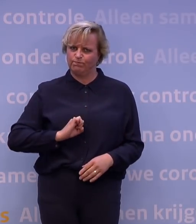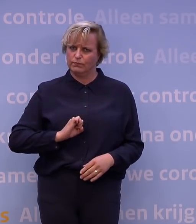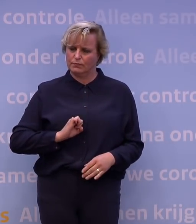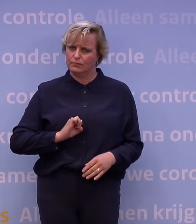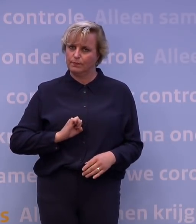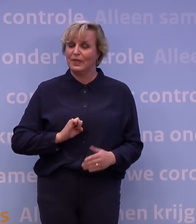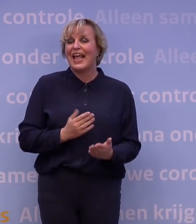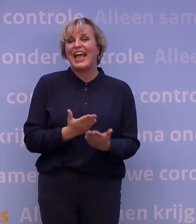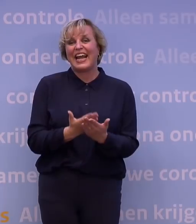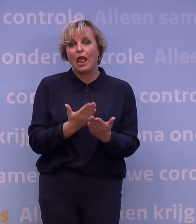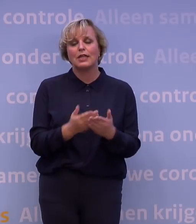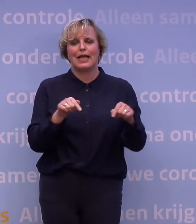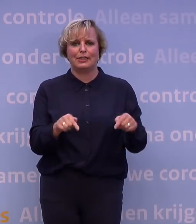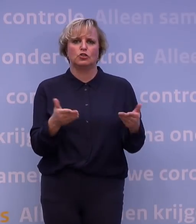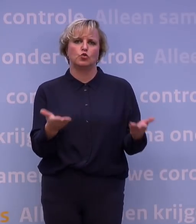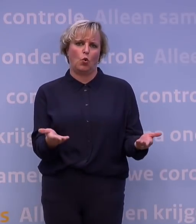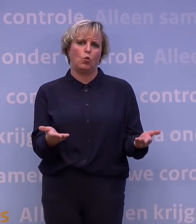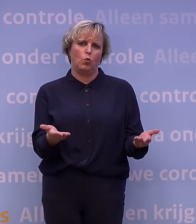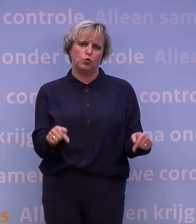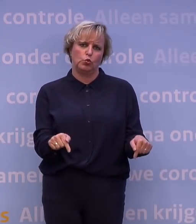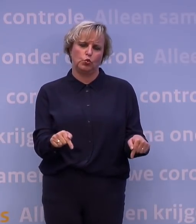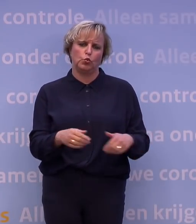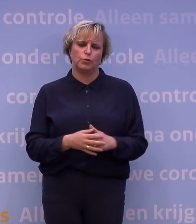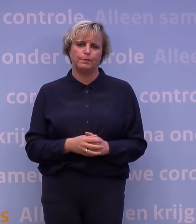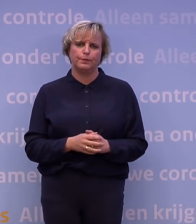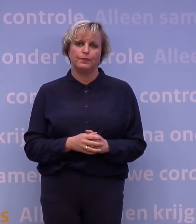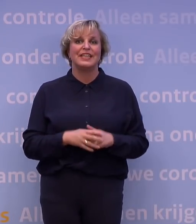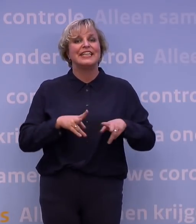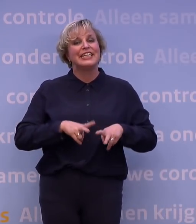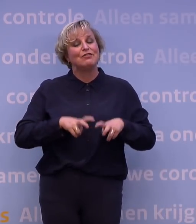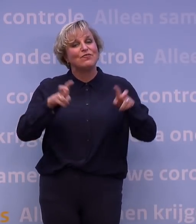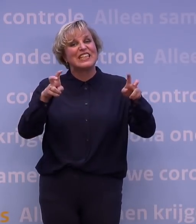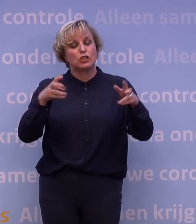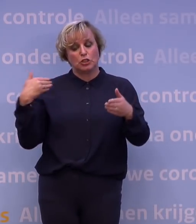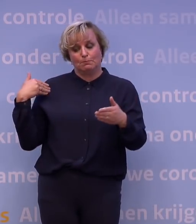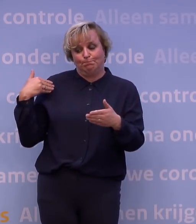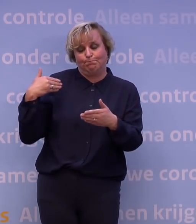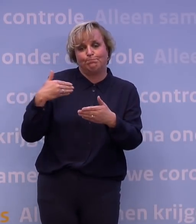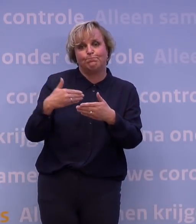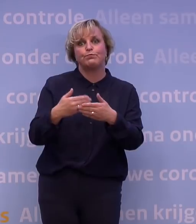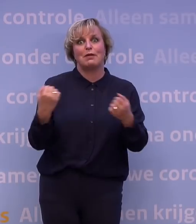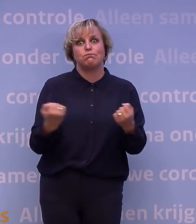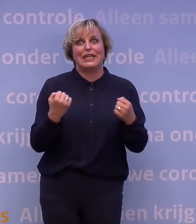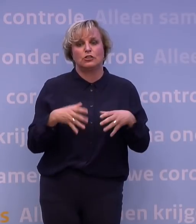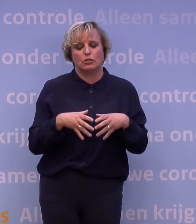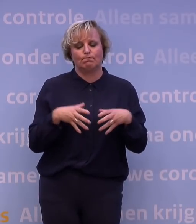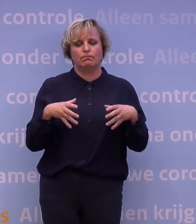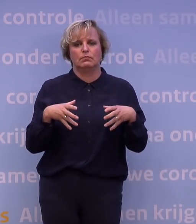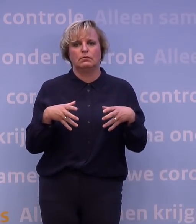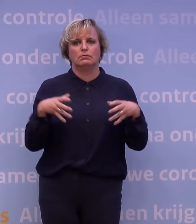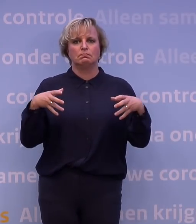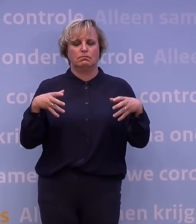het is de realiteit waarmee we te maken hebben. Het virus is al een aantal weken met een gevaarlijke opmars bezig.